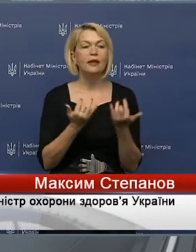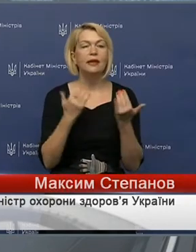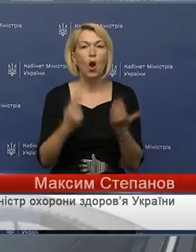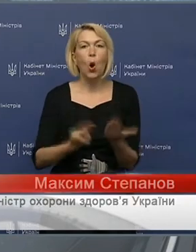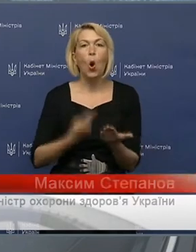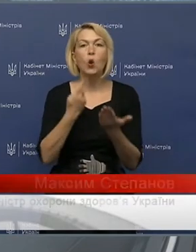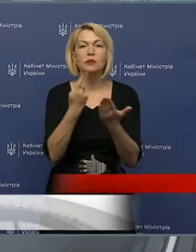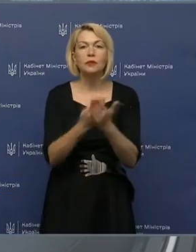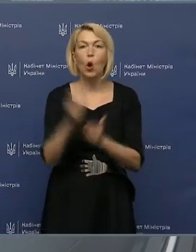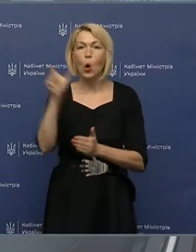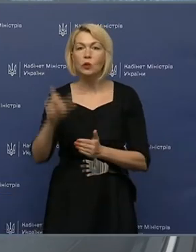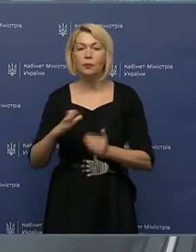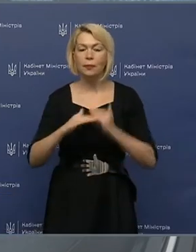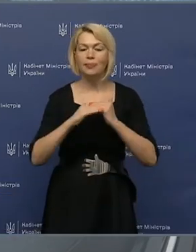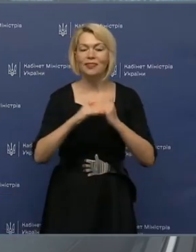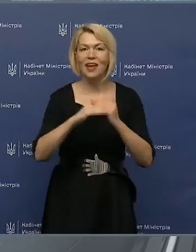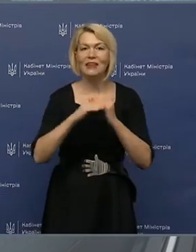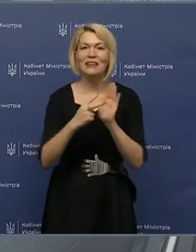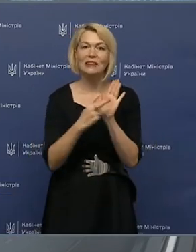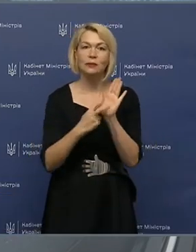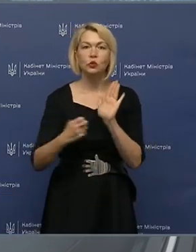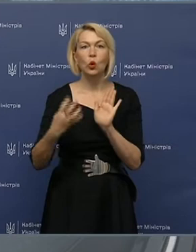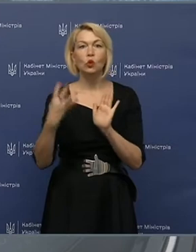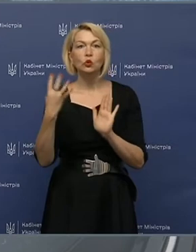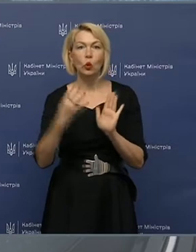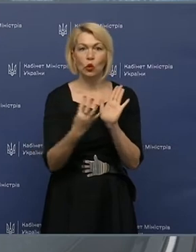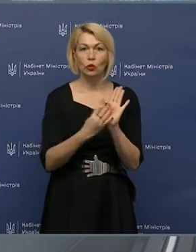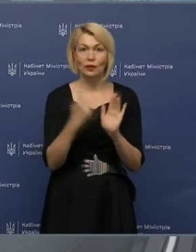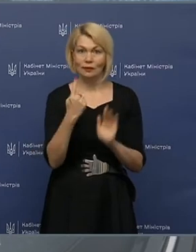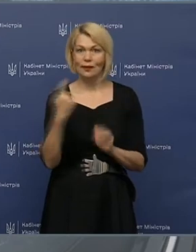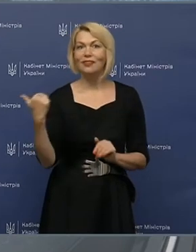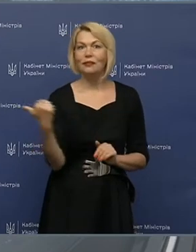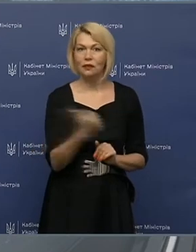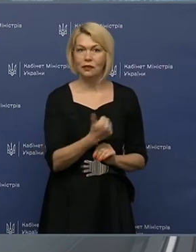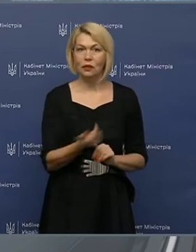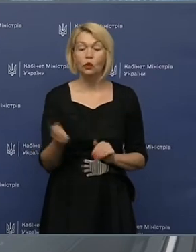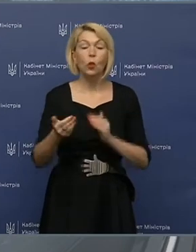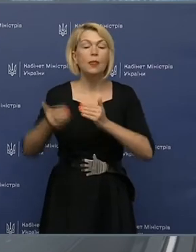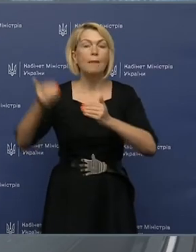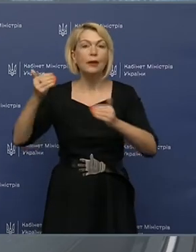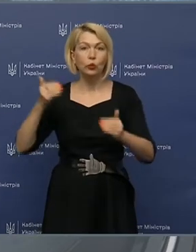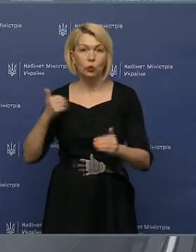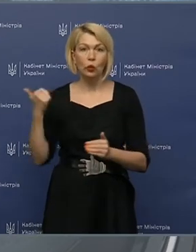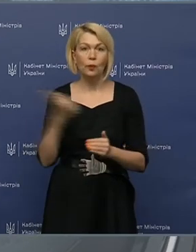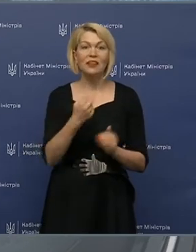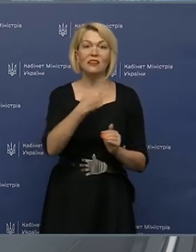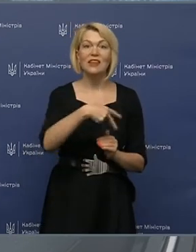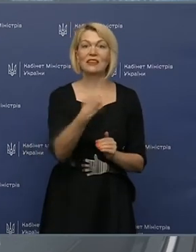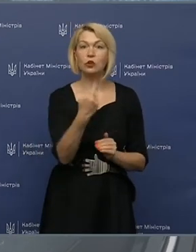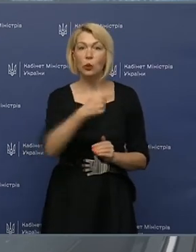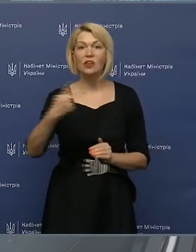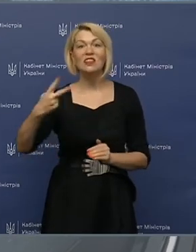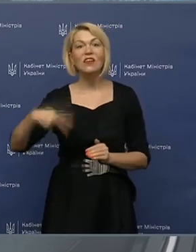госпіталізованих осіб була на рівні 749 за тижні, то на минулому тижні, тобто з 22